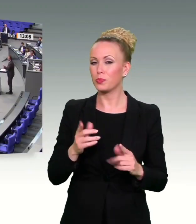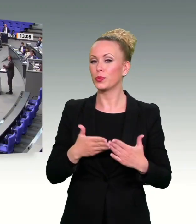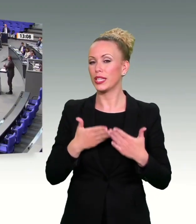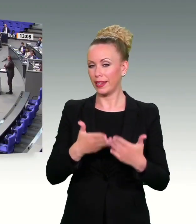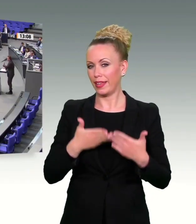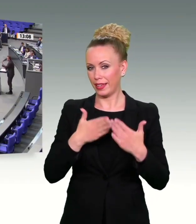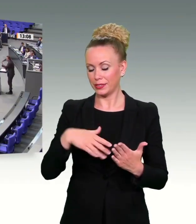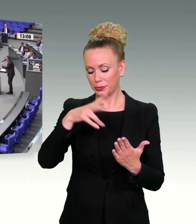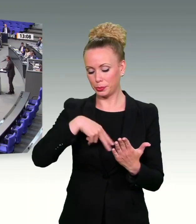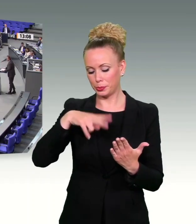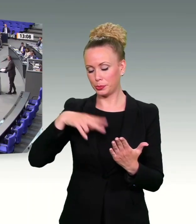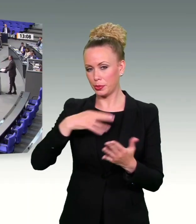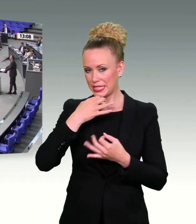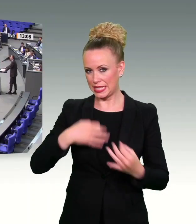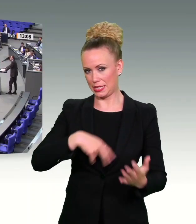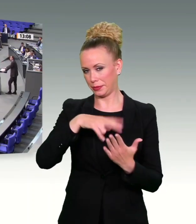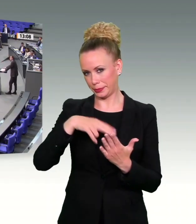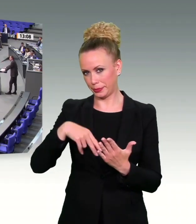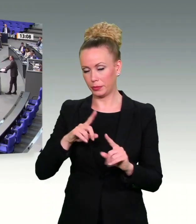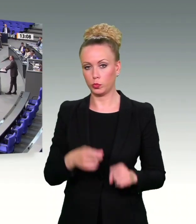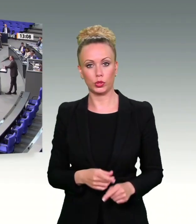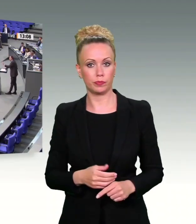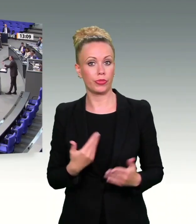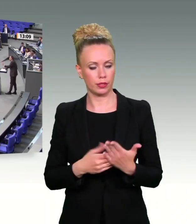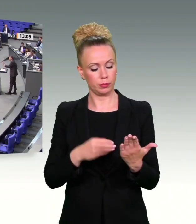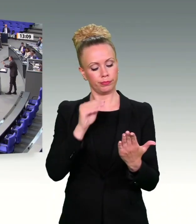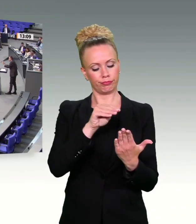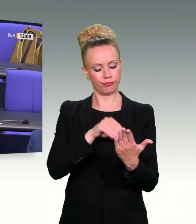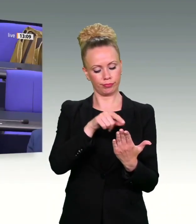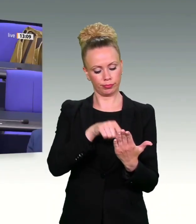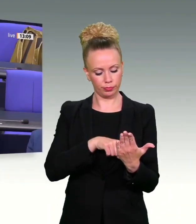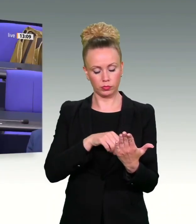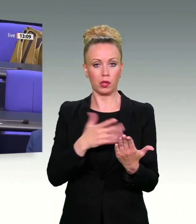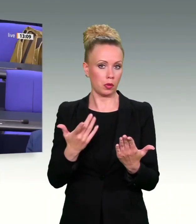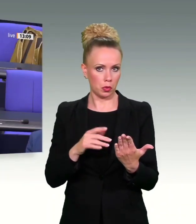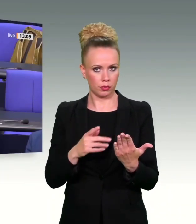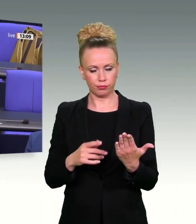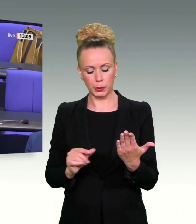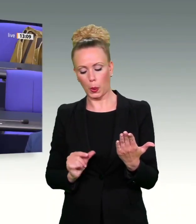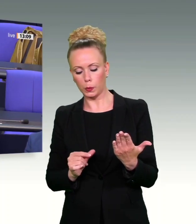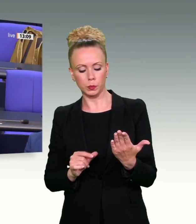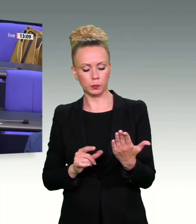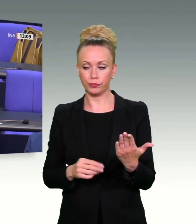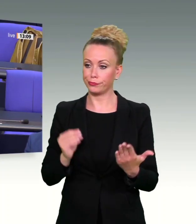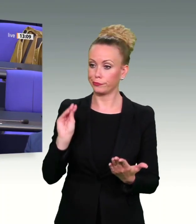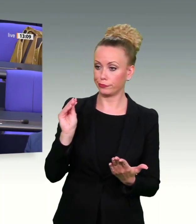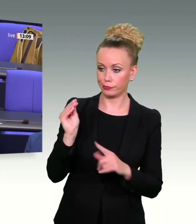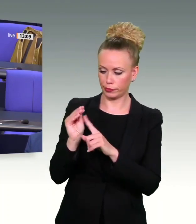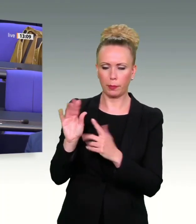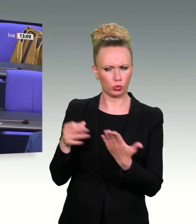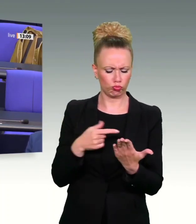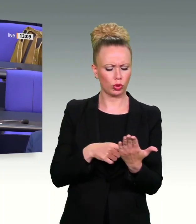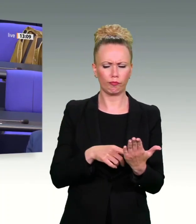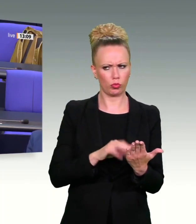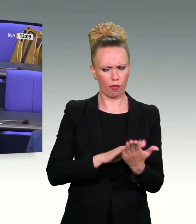Ich könnte jetzt eine Reihe von Randziffern des Urteils zitieren, aber vielleicht reicht es das fettgedruckte Teil. Das ist ja etwas einfacher, vielleicht aufzunehmen, auch wenn